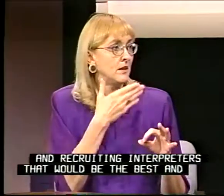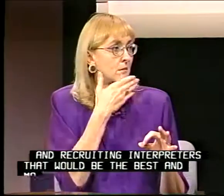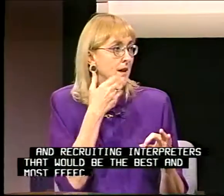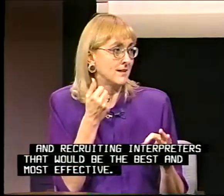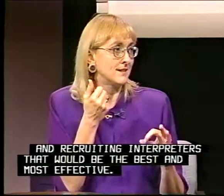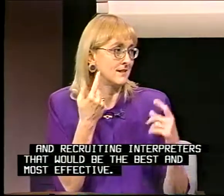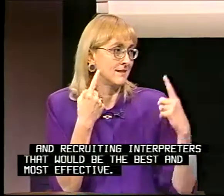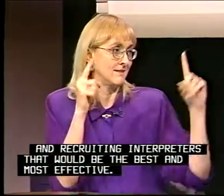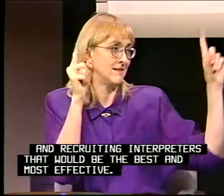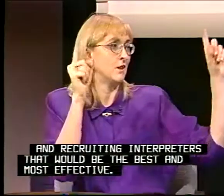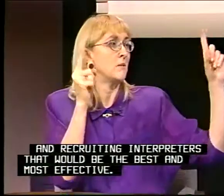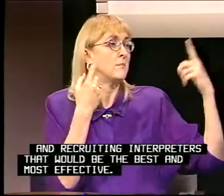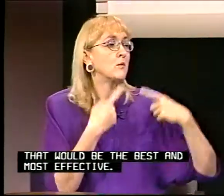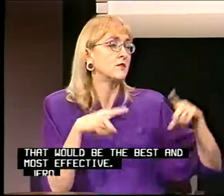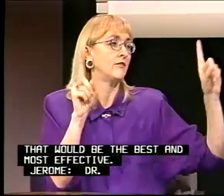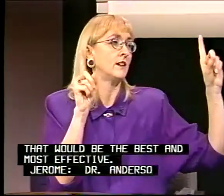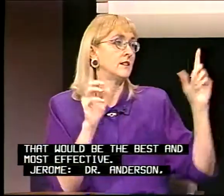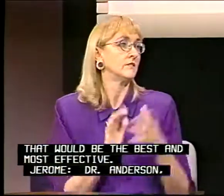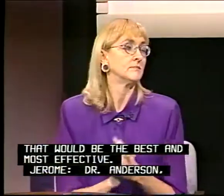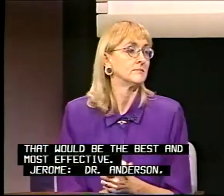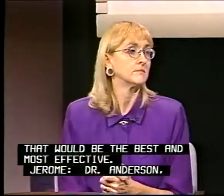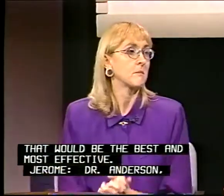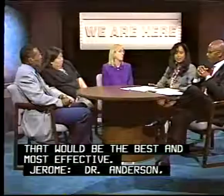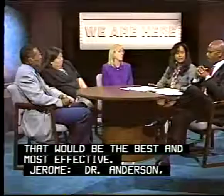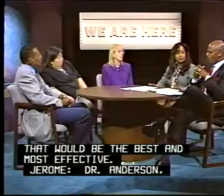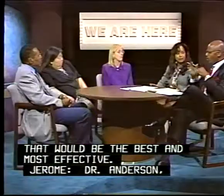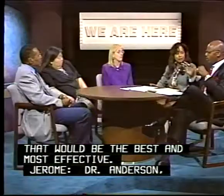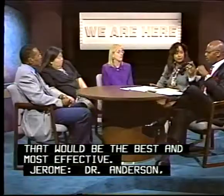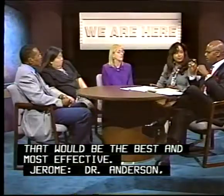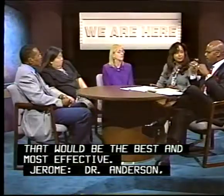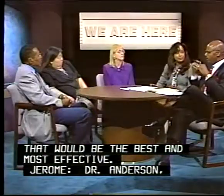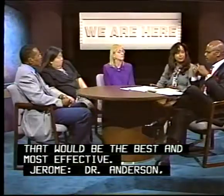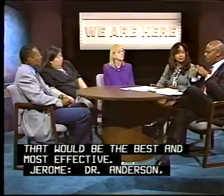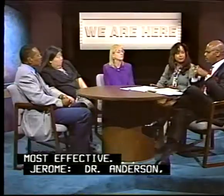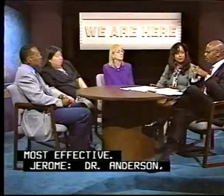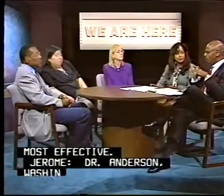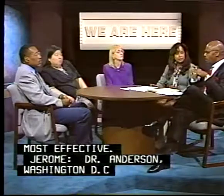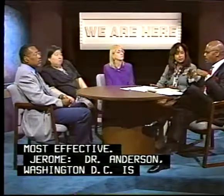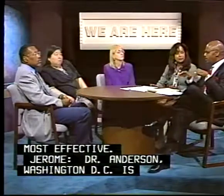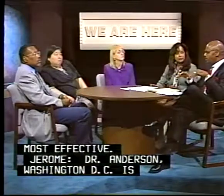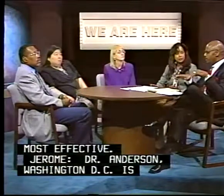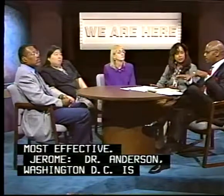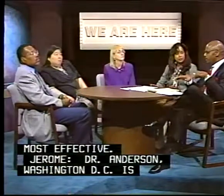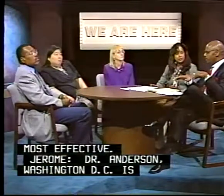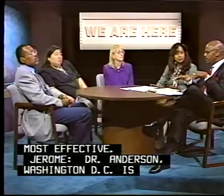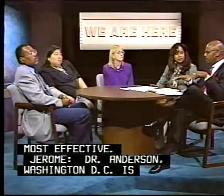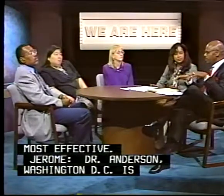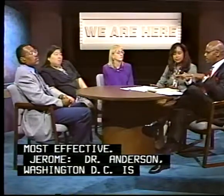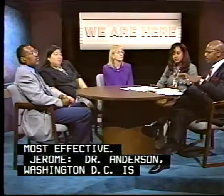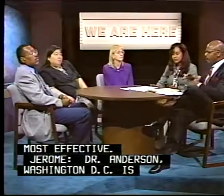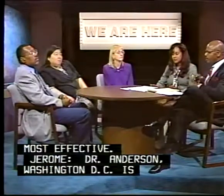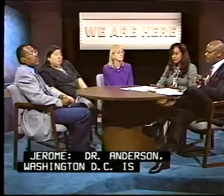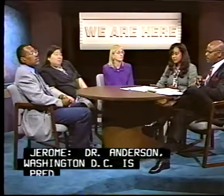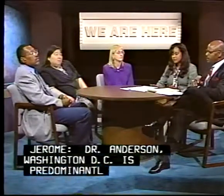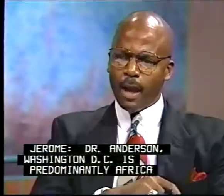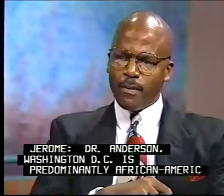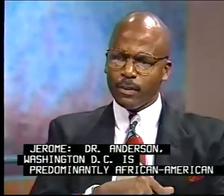the best, you know, and most effective. Well, Dr. Anderson, Washington, D.C. is predominantly African